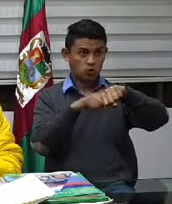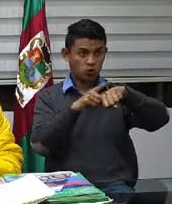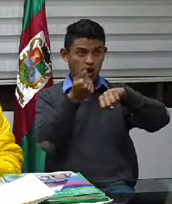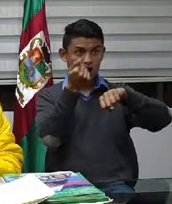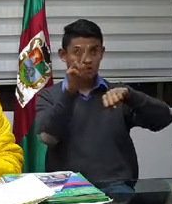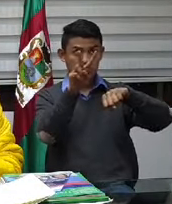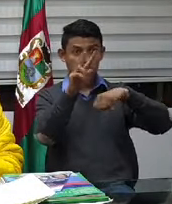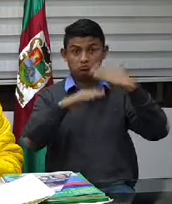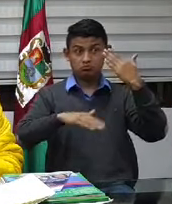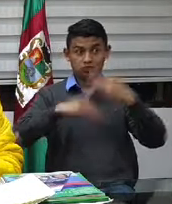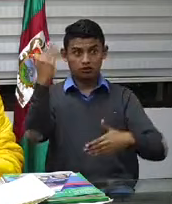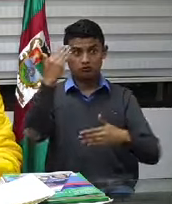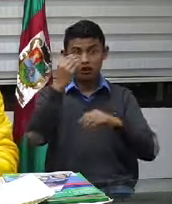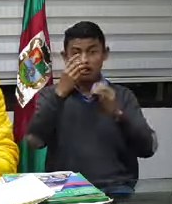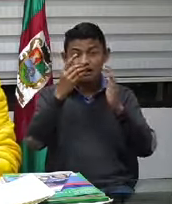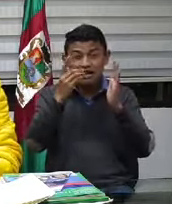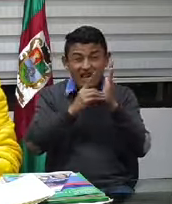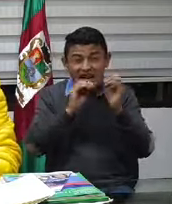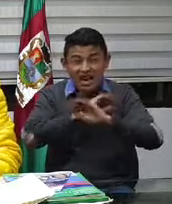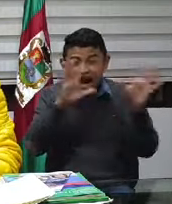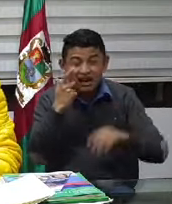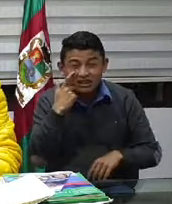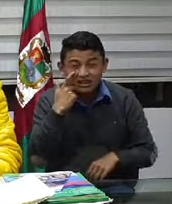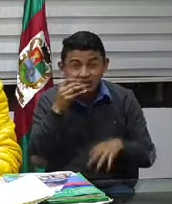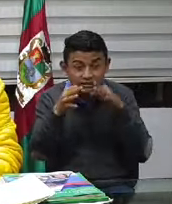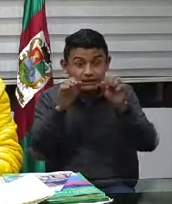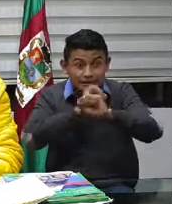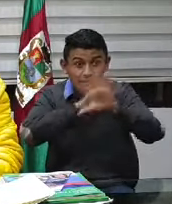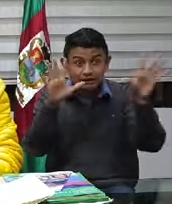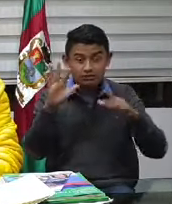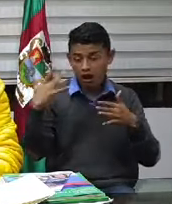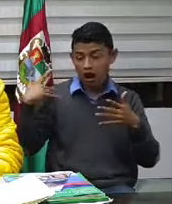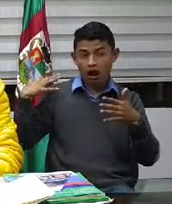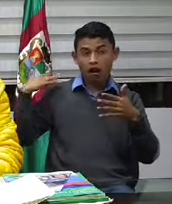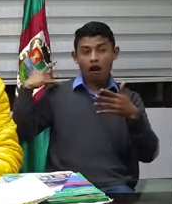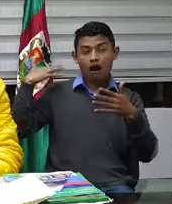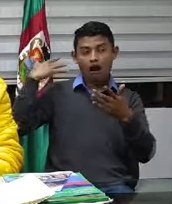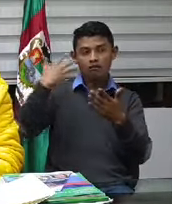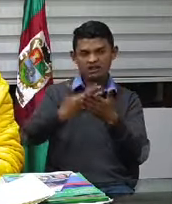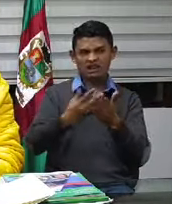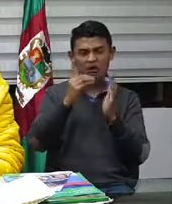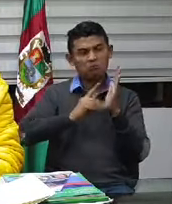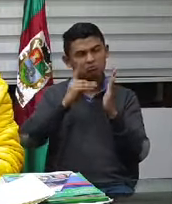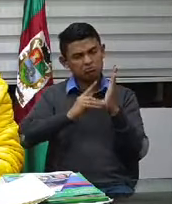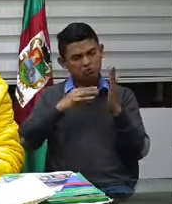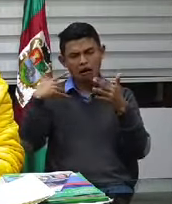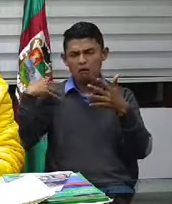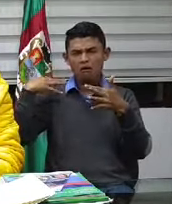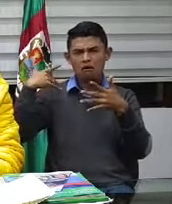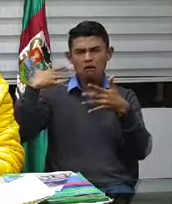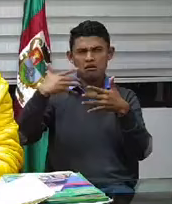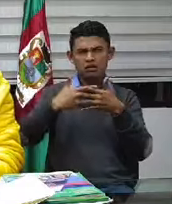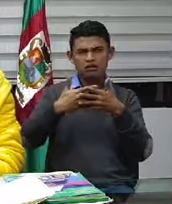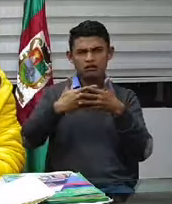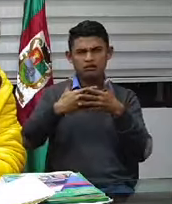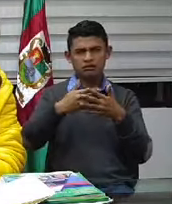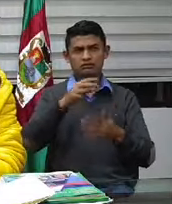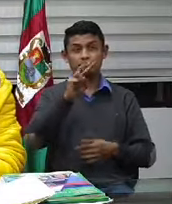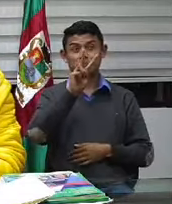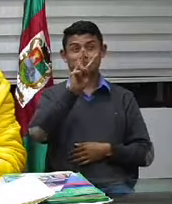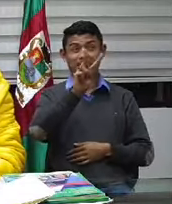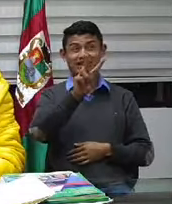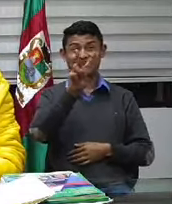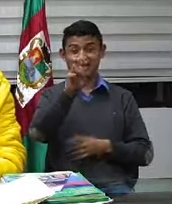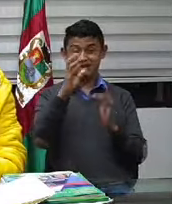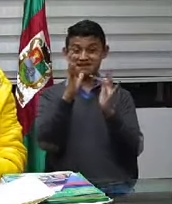¿Listos? ¿Claro? ¿Todo claro? Ok. Y vamos hasta el 27, a las 0 o 0 horas del 27 de abril y si esto sigue,